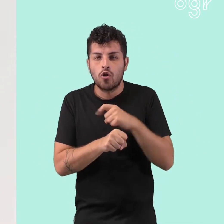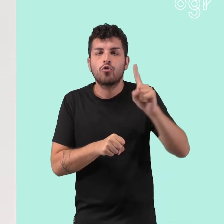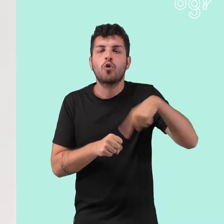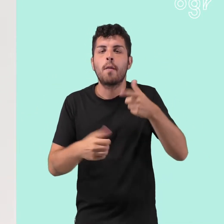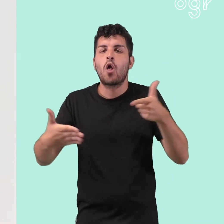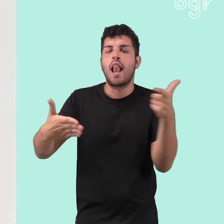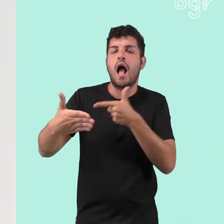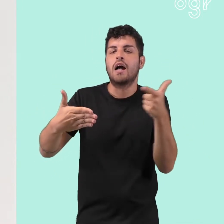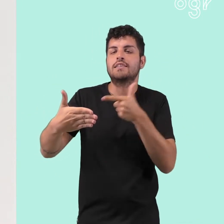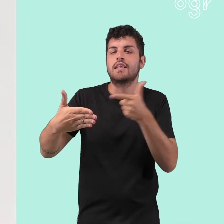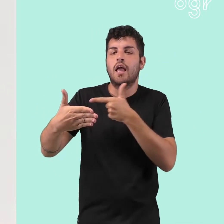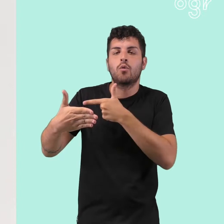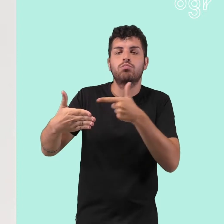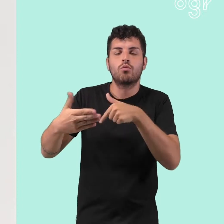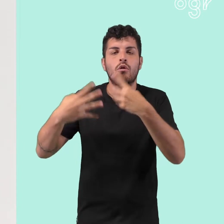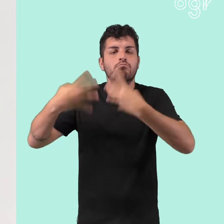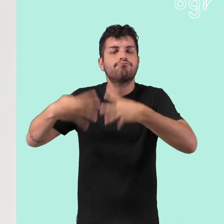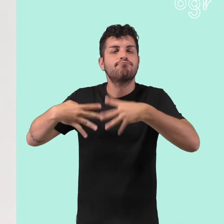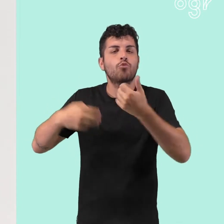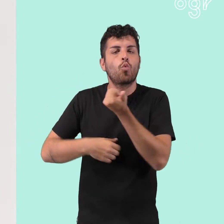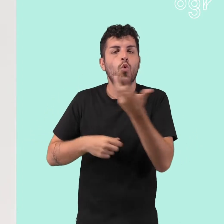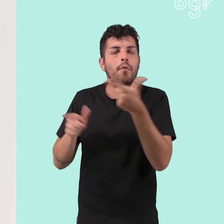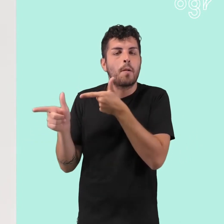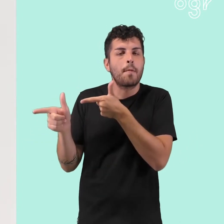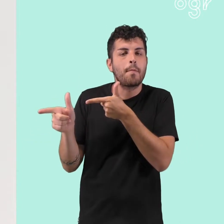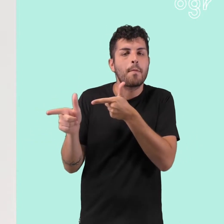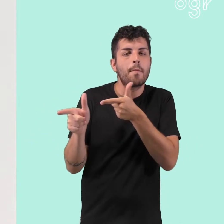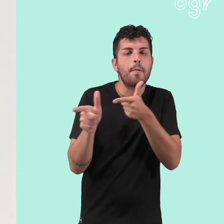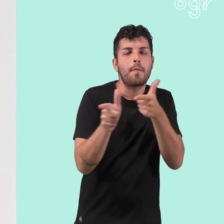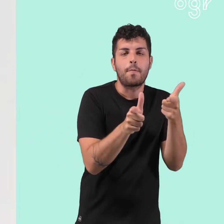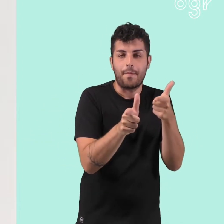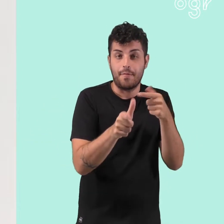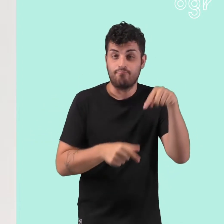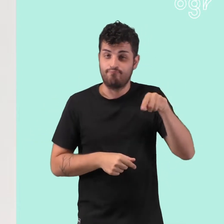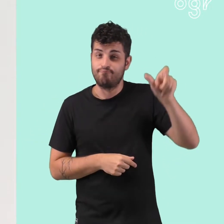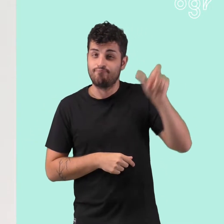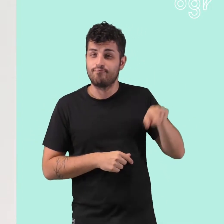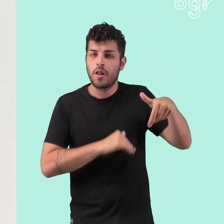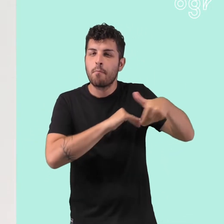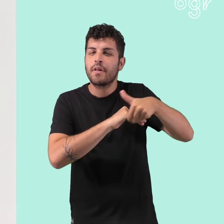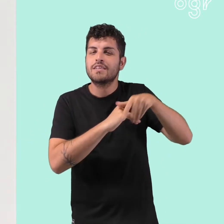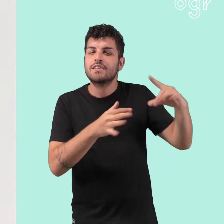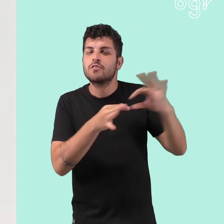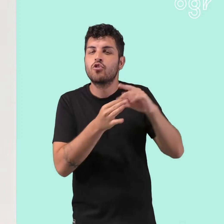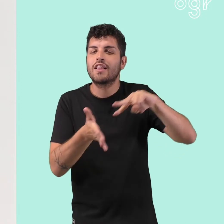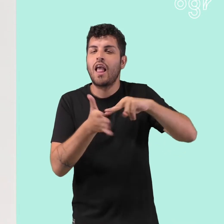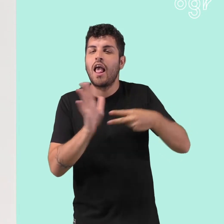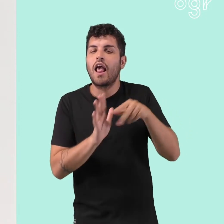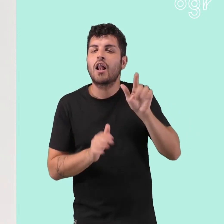a mano e riprodotti con una macchina da taglio laser a controllo numerico. Hansen prende in prestito una